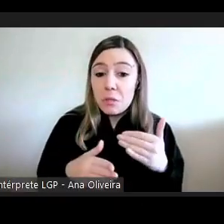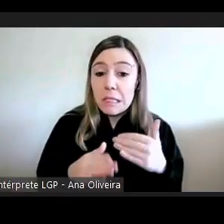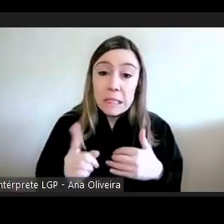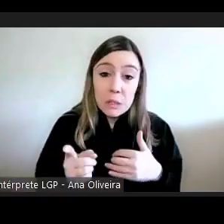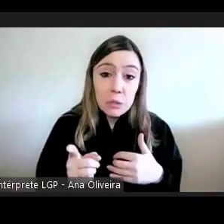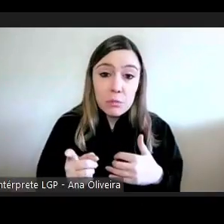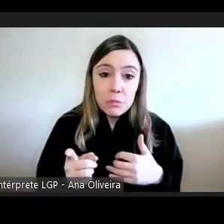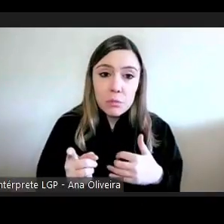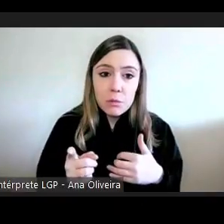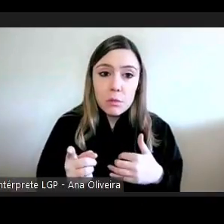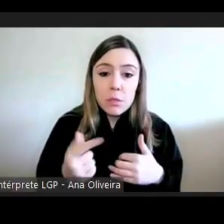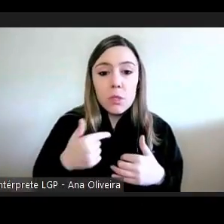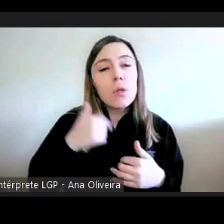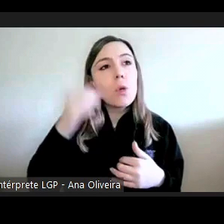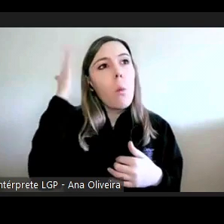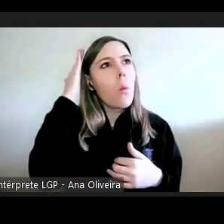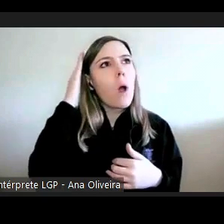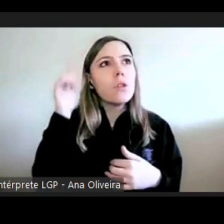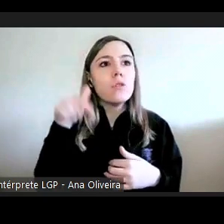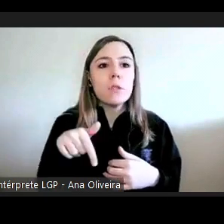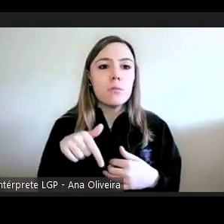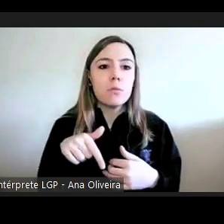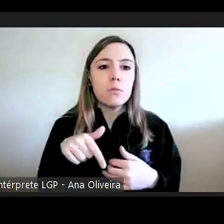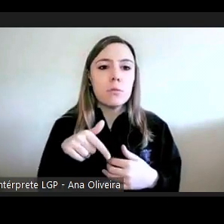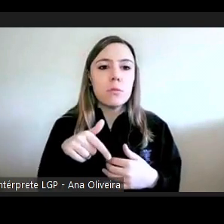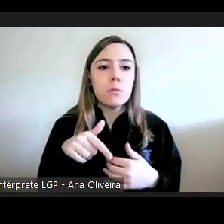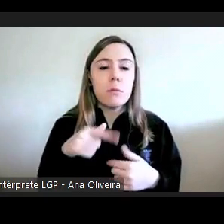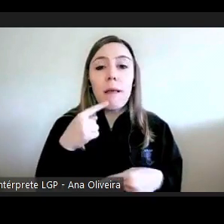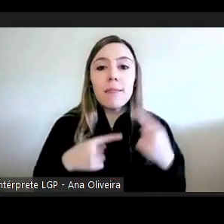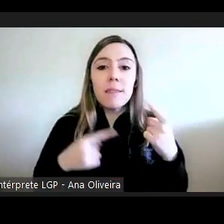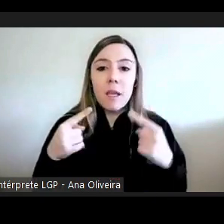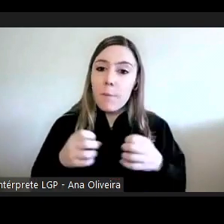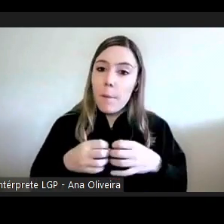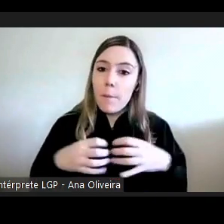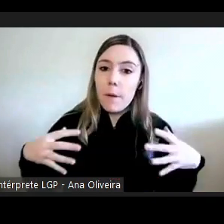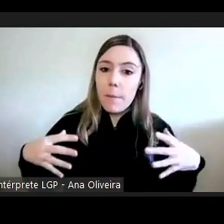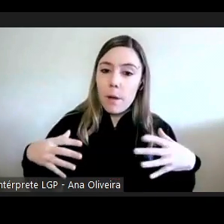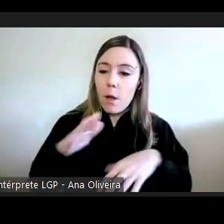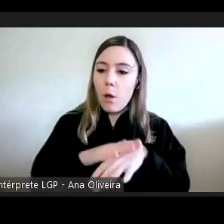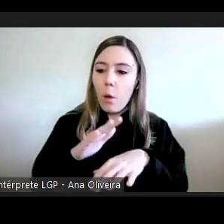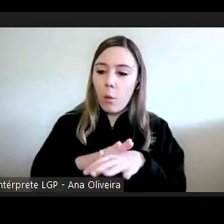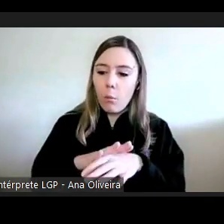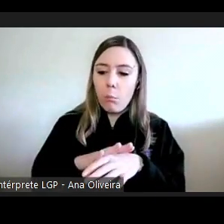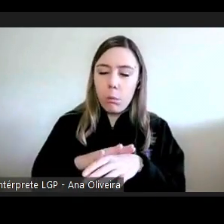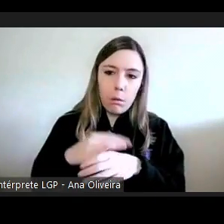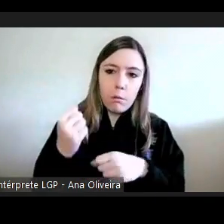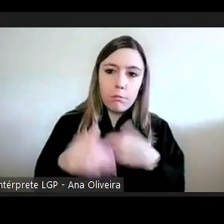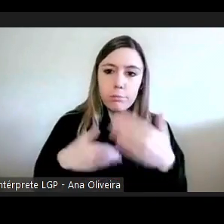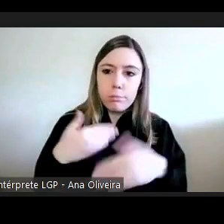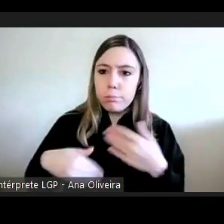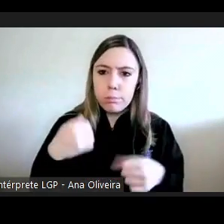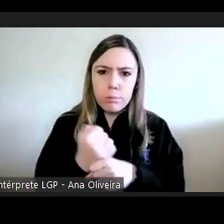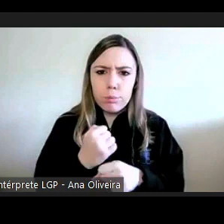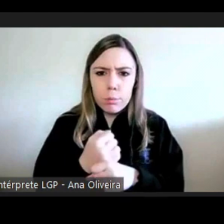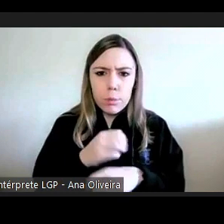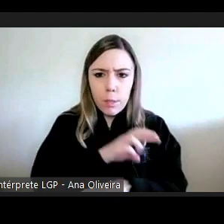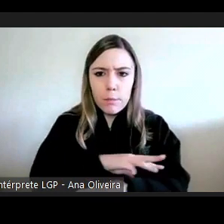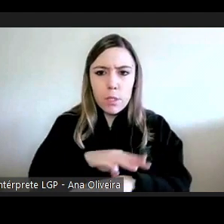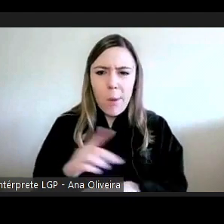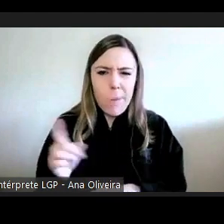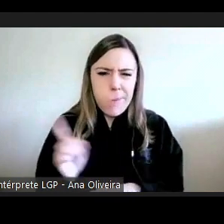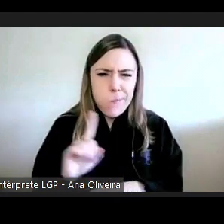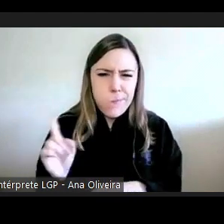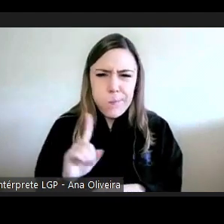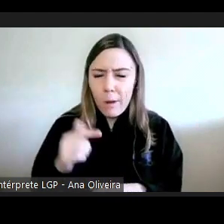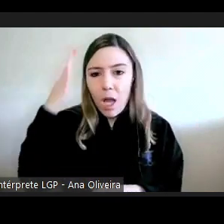eu acho que isto não é na razão não sobem as queixas na razão inversa do funcionamento dos serviços da administração não tenho toda a ansiedade não é